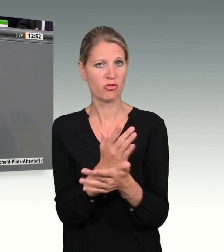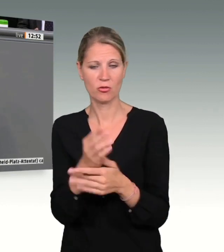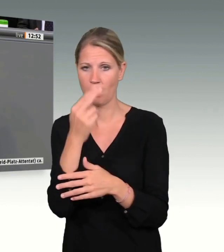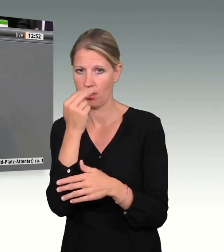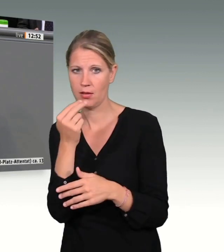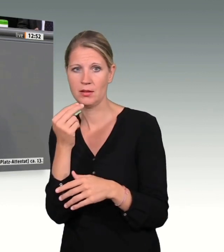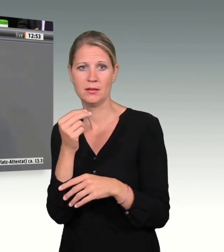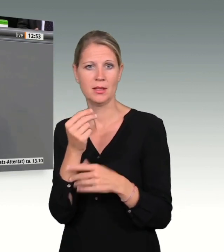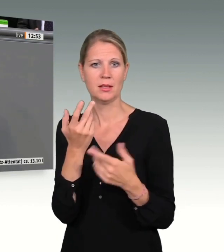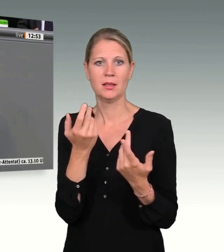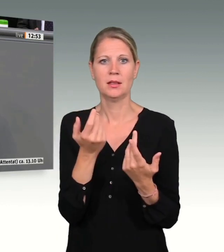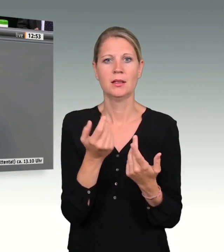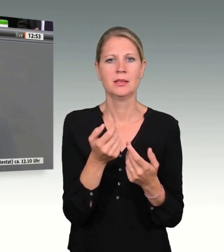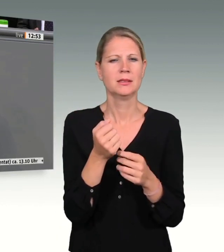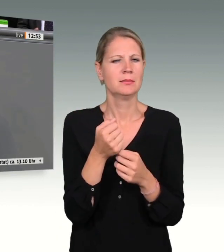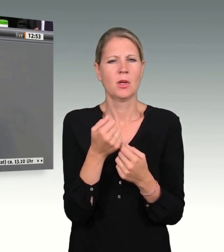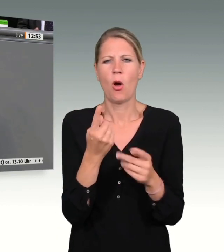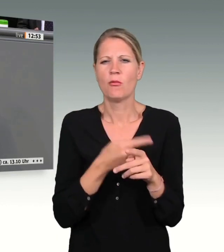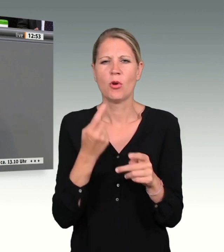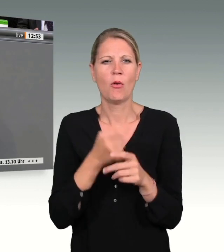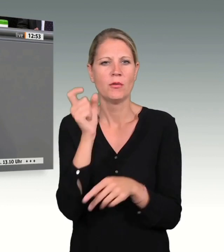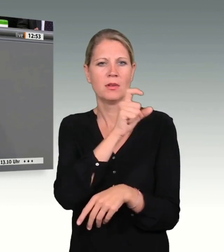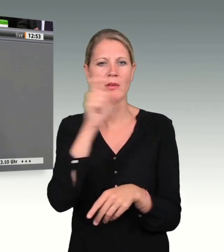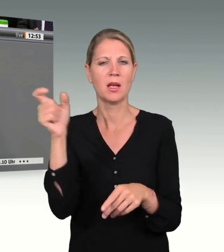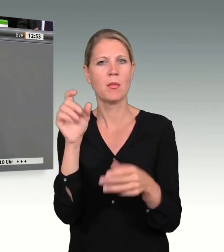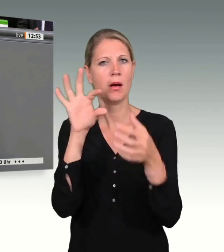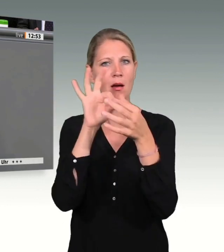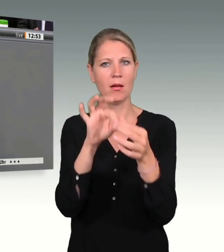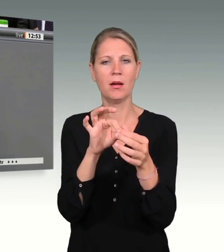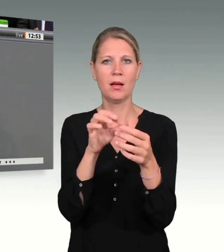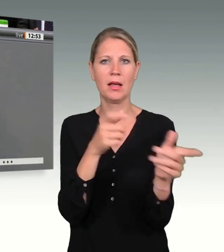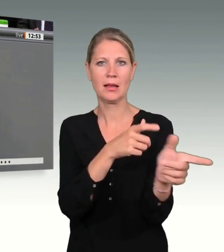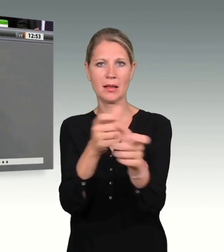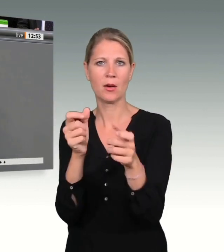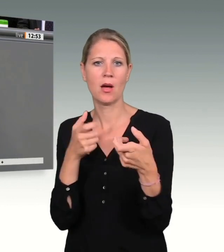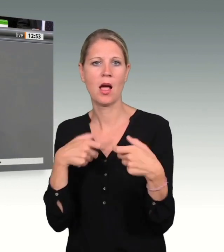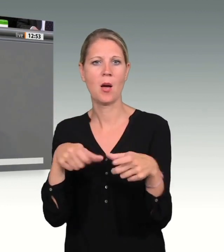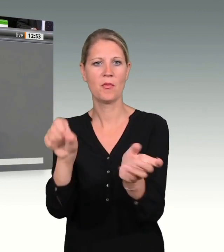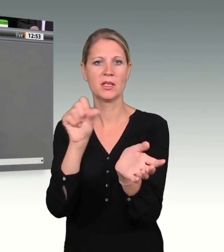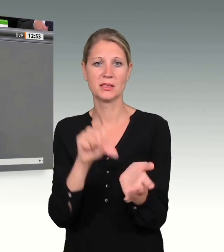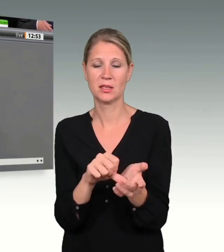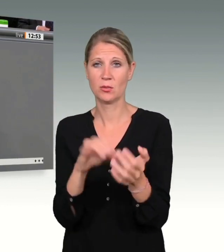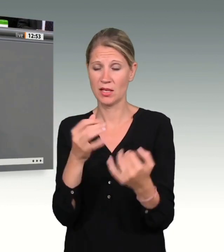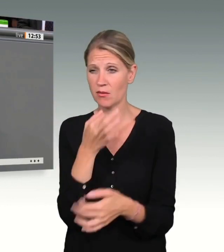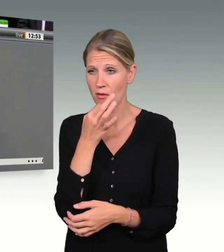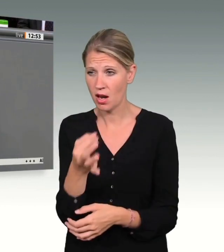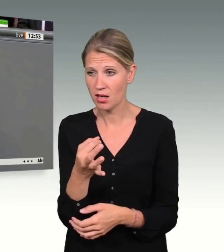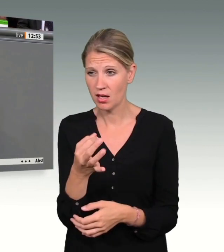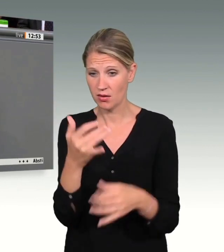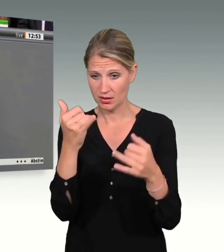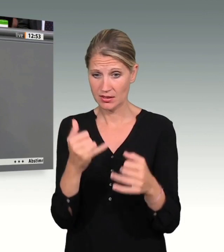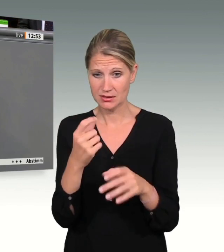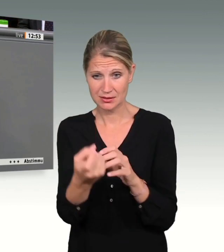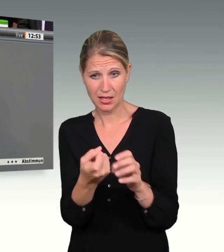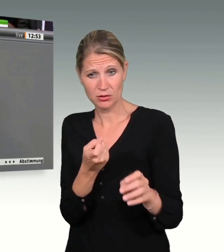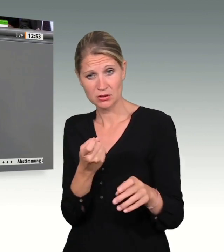Frage ist, sind Lehren daraus gezogen worden? Die Antwort ist ja. Die Organisation des gemeinsamen Terrorabwehrzentrums